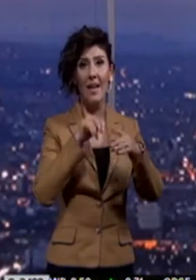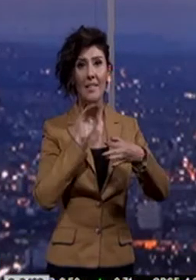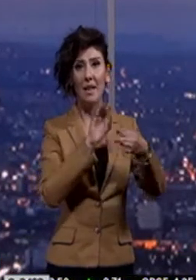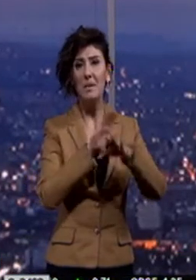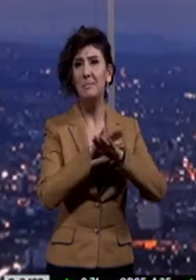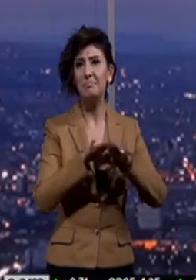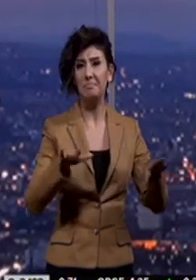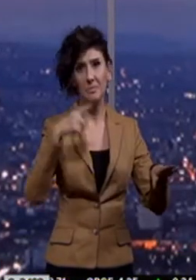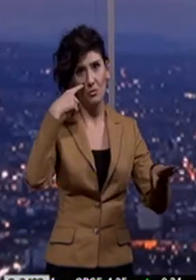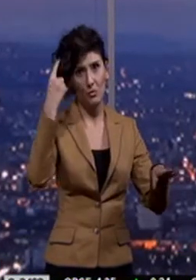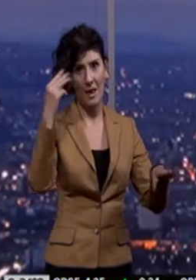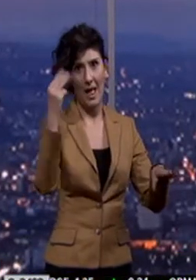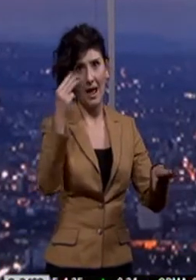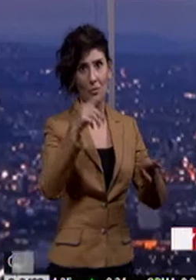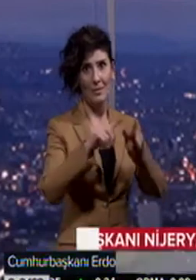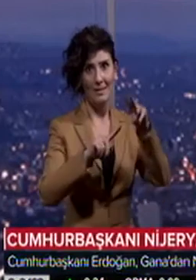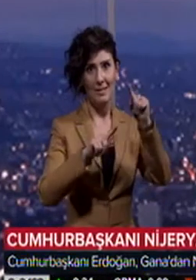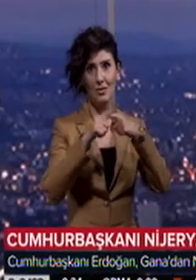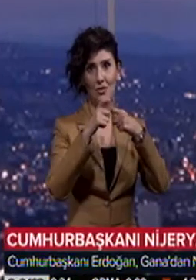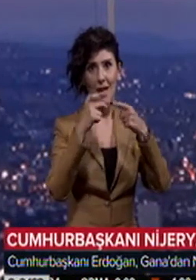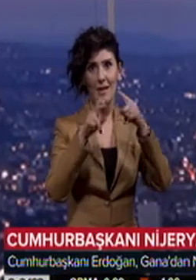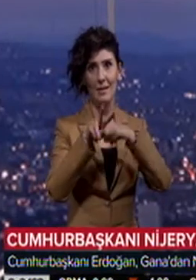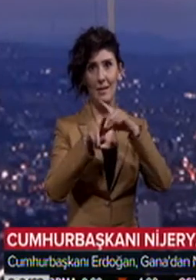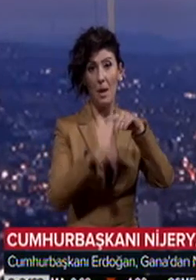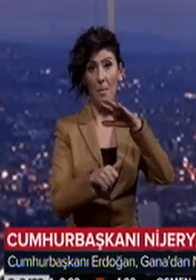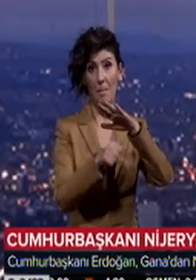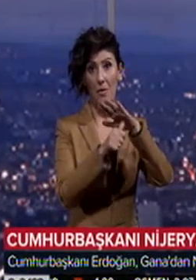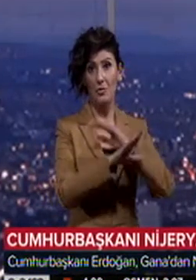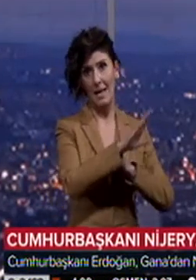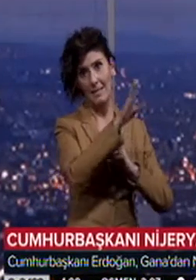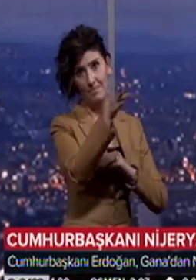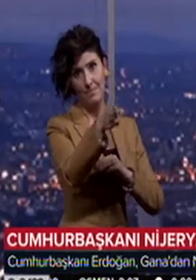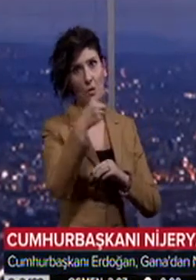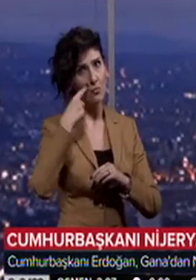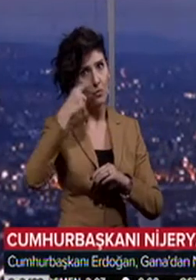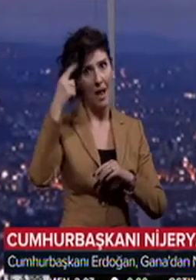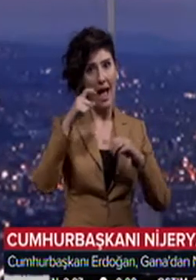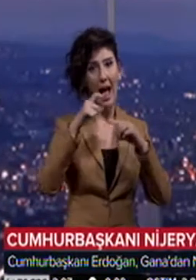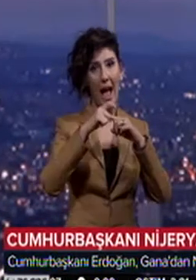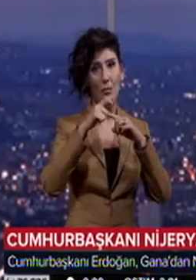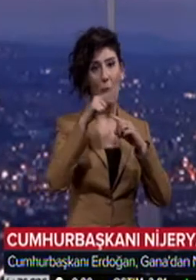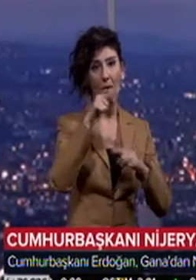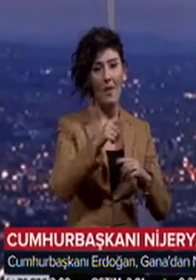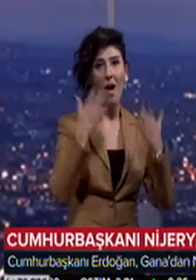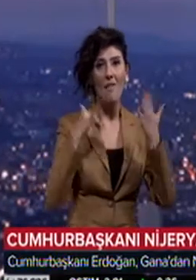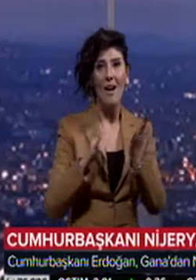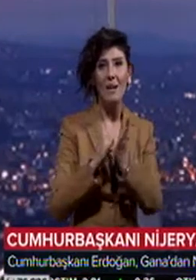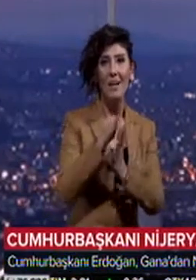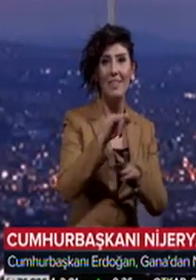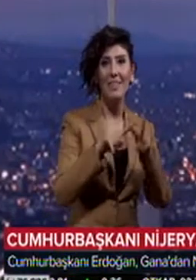Cumhurbaşkanı Recep Tayyip Erdoğan, Nijerya'nın başkenti Abuja'ya geçti. Cumhurbaşkanı Erdoğan'ı havalimanında Nijerya'nın dış